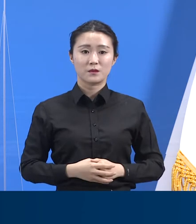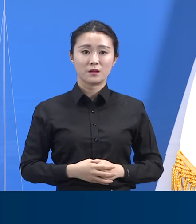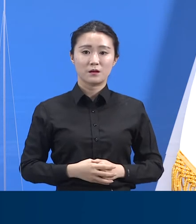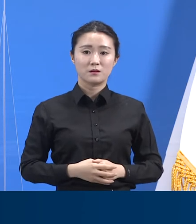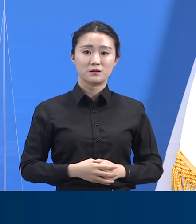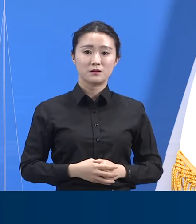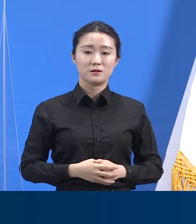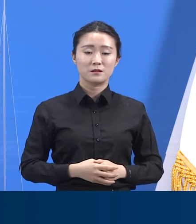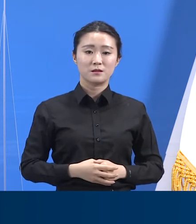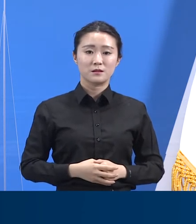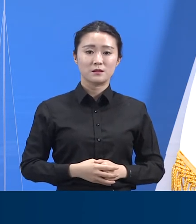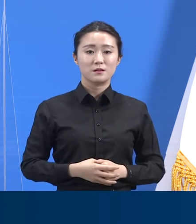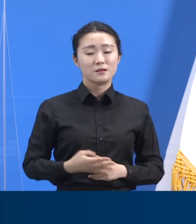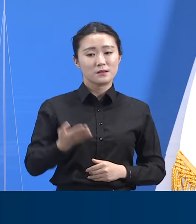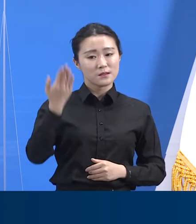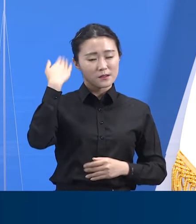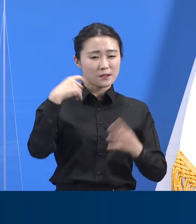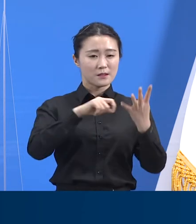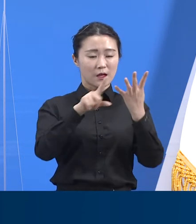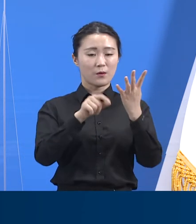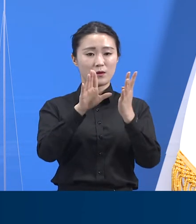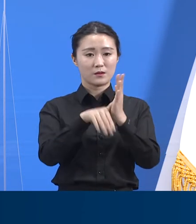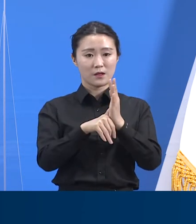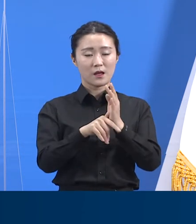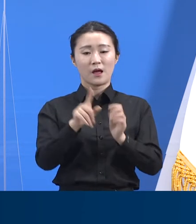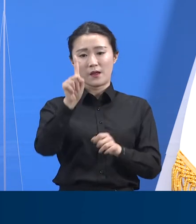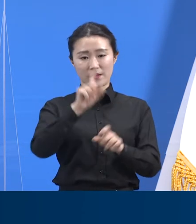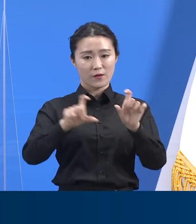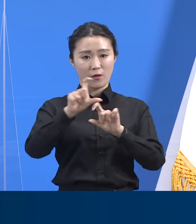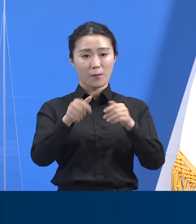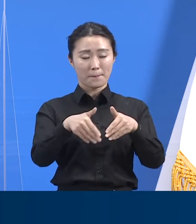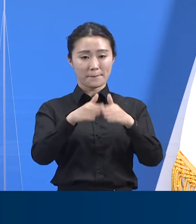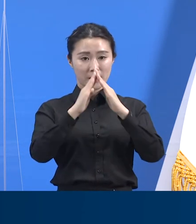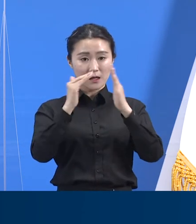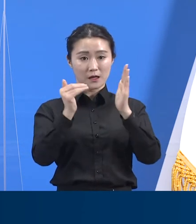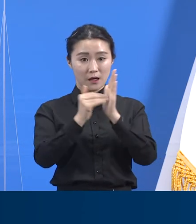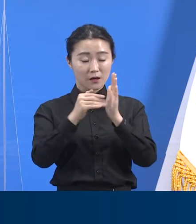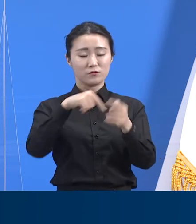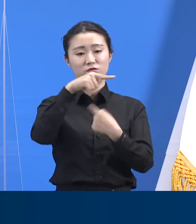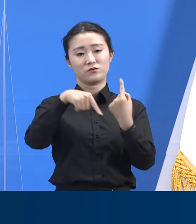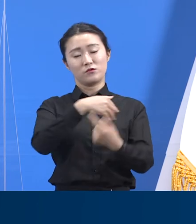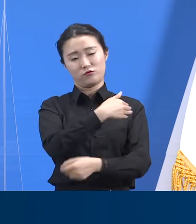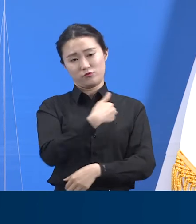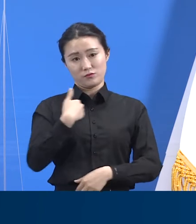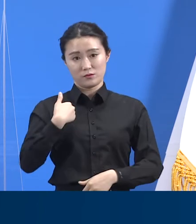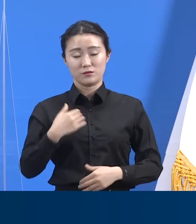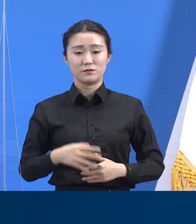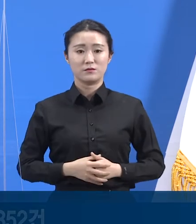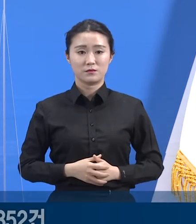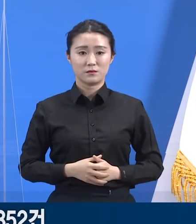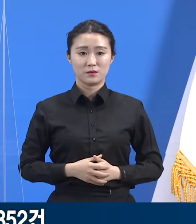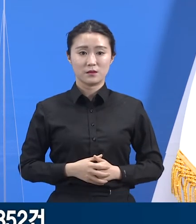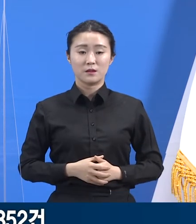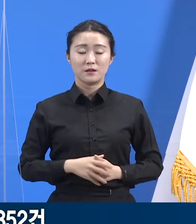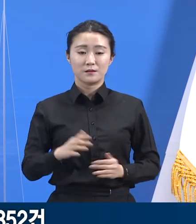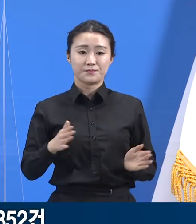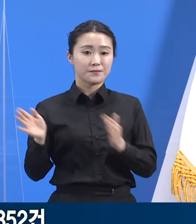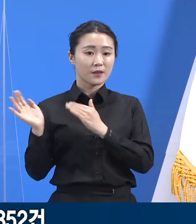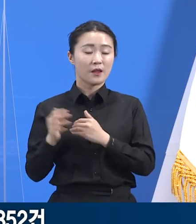개소한 뒤 운영상 아직 여유가 있습니다. 다음은 경기도 코로나19 예방접종 현황입니다.